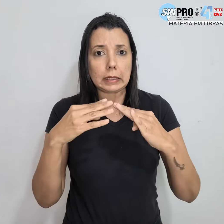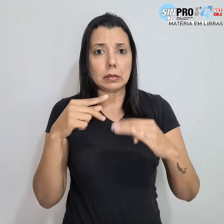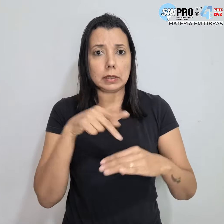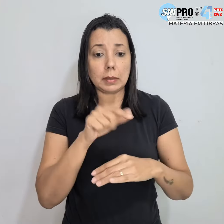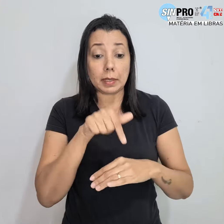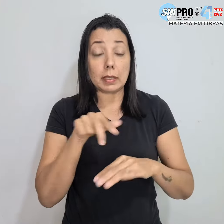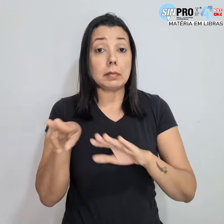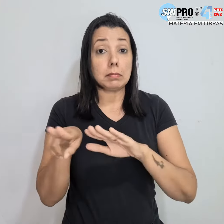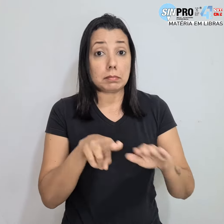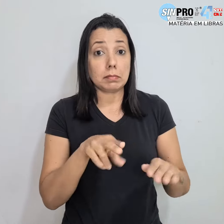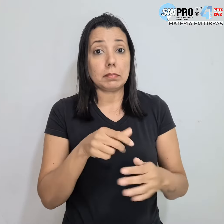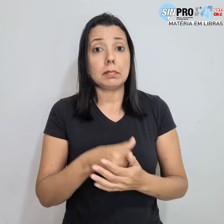total durante esta semana.